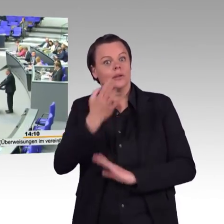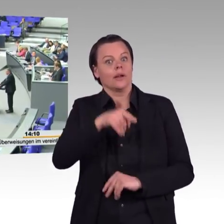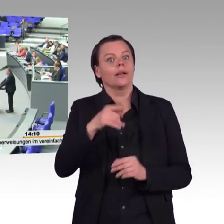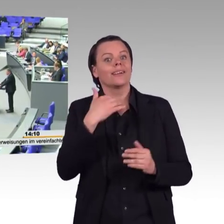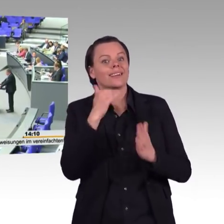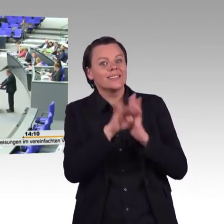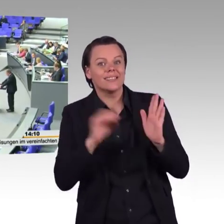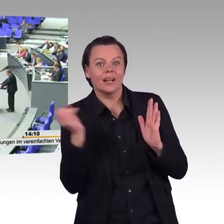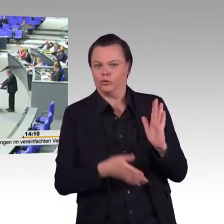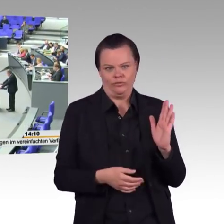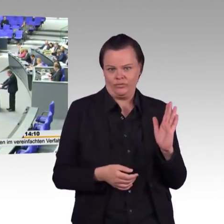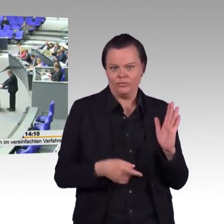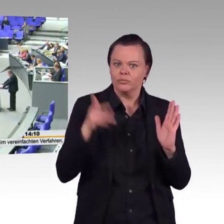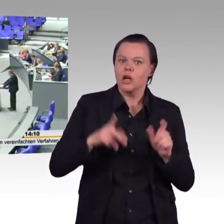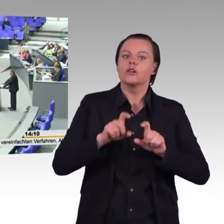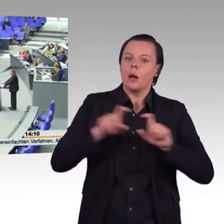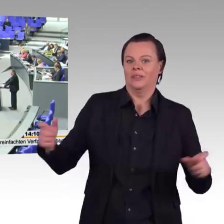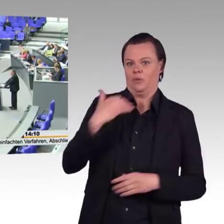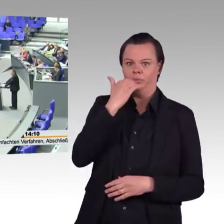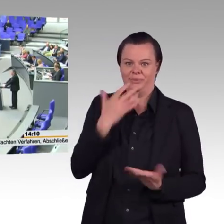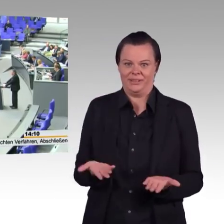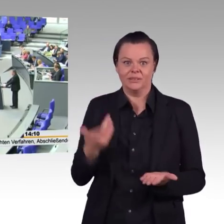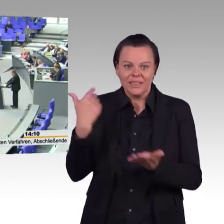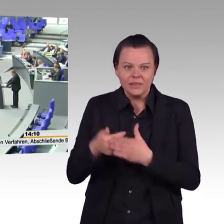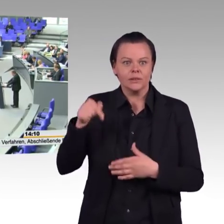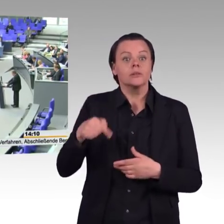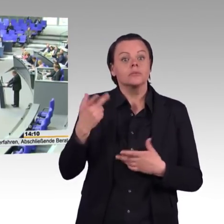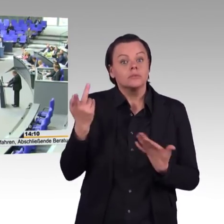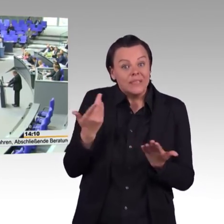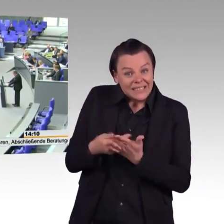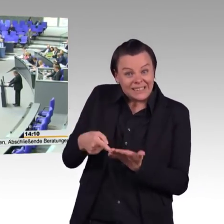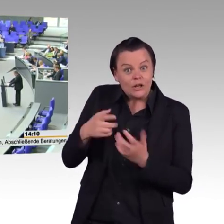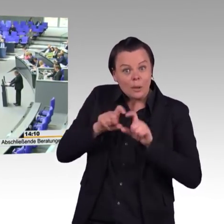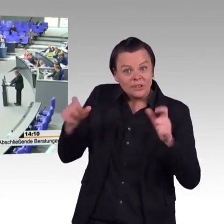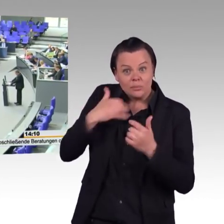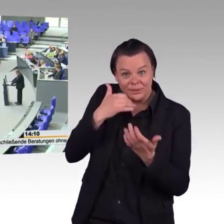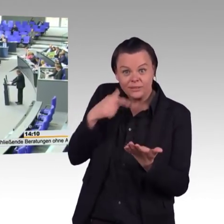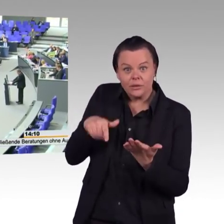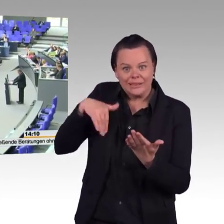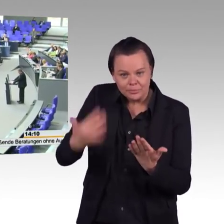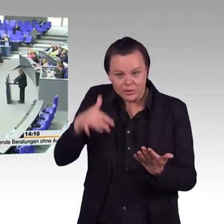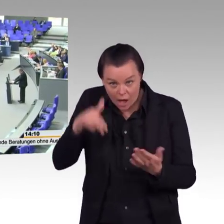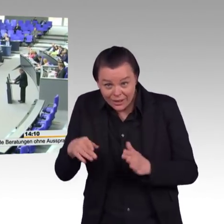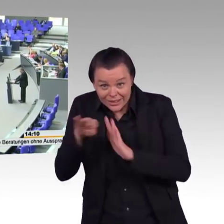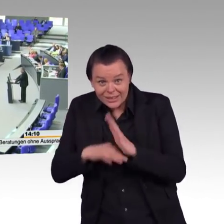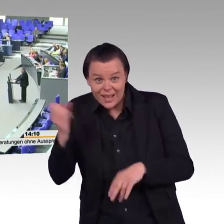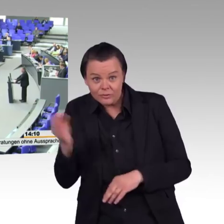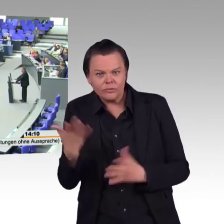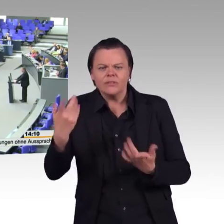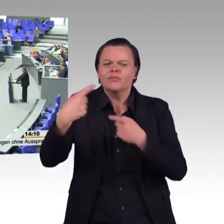die Kohlekommission am Abschlussbericht gefeilt hat, ist es gelungen, einen wichtigen Satz